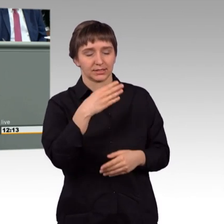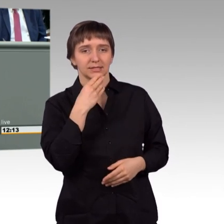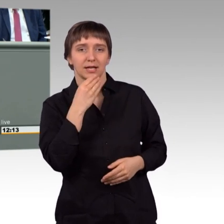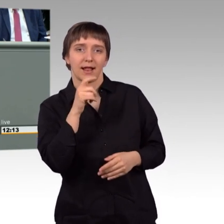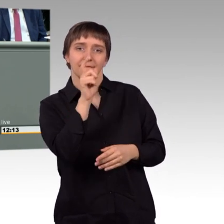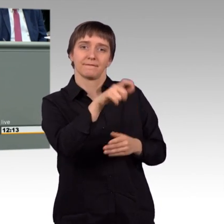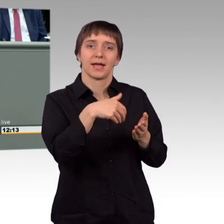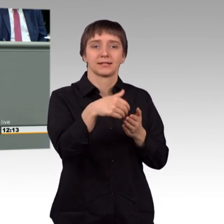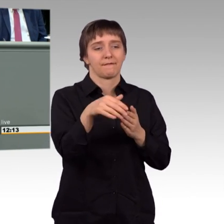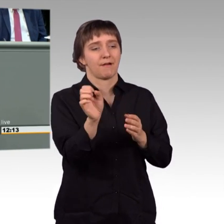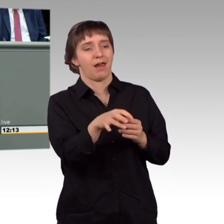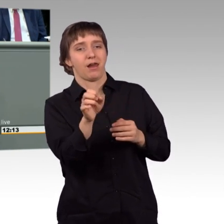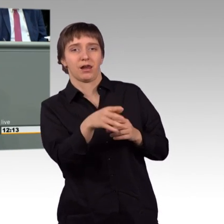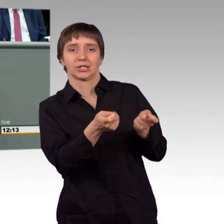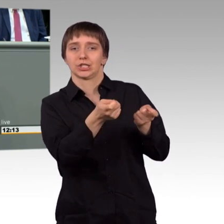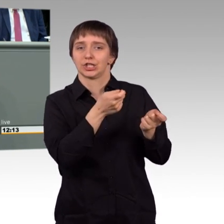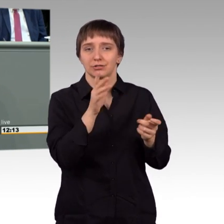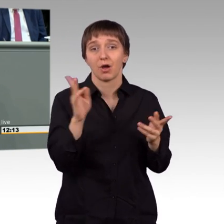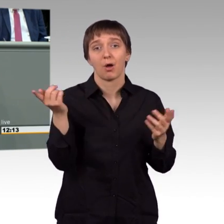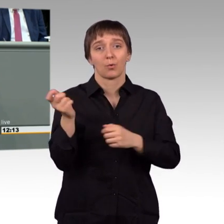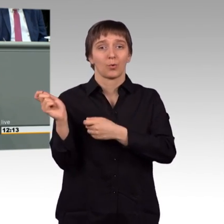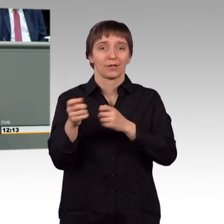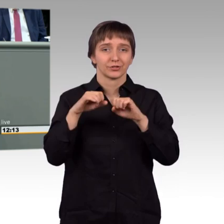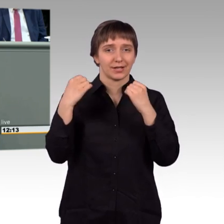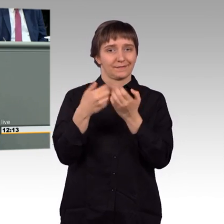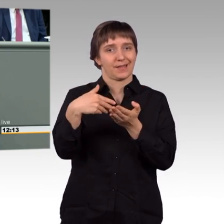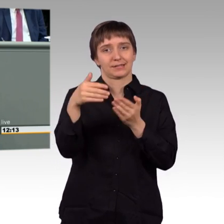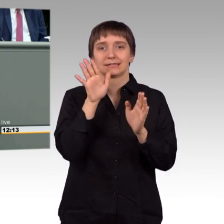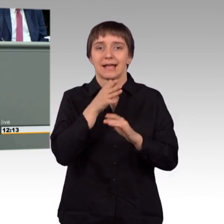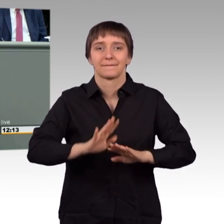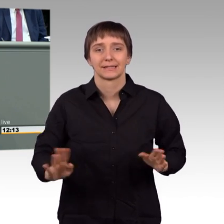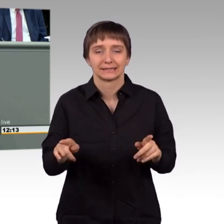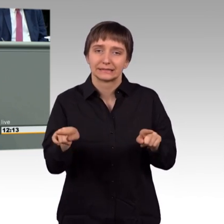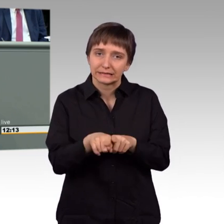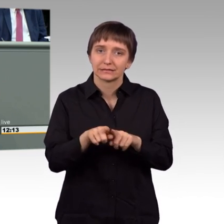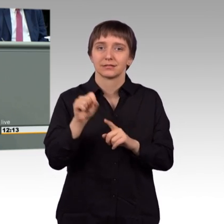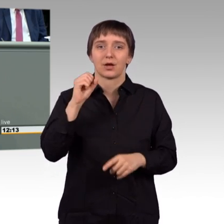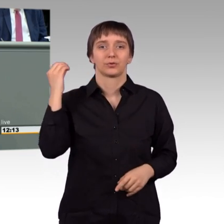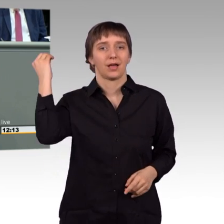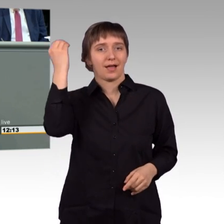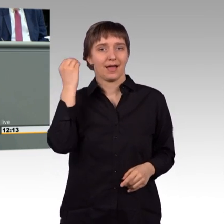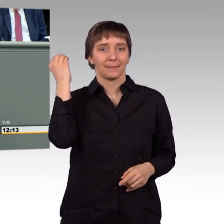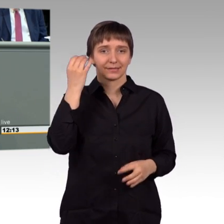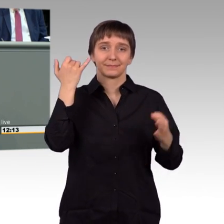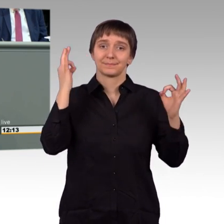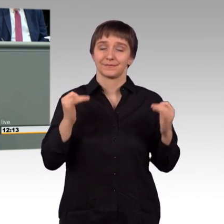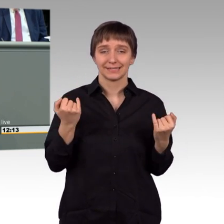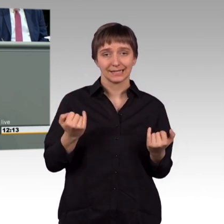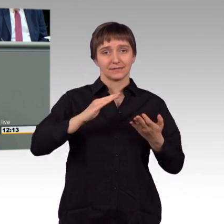Spiel gegenüber den Golfstaaten weiter zu betreiben. Und genauso gilt es für Saudi-Arabien, die momentan darüber verhandeln, Atomkraftwerke zu